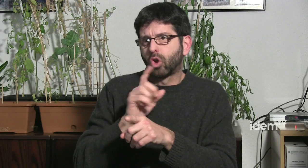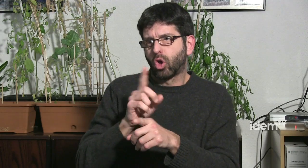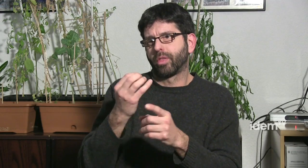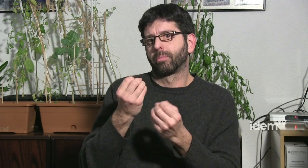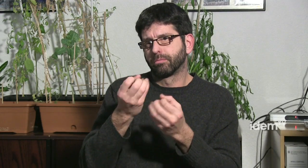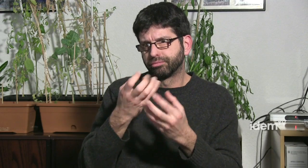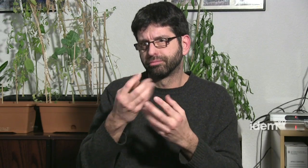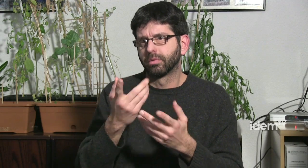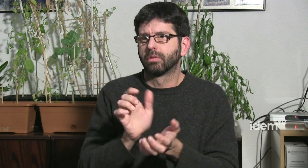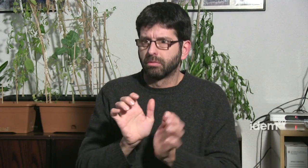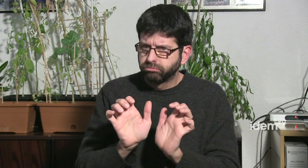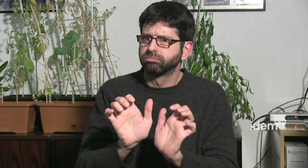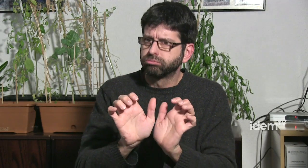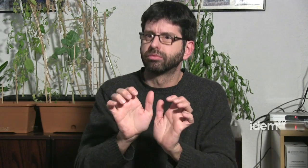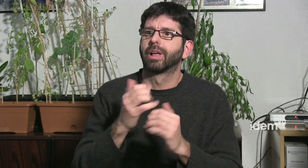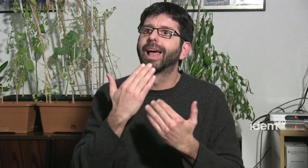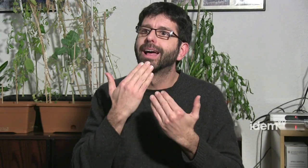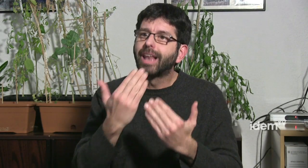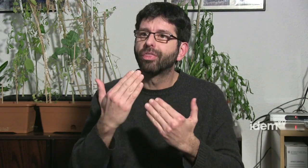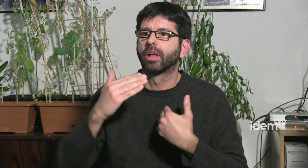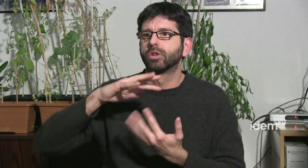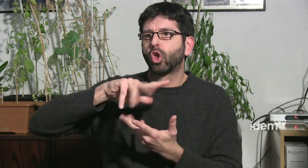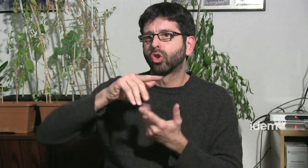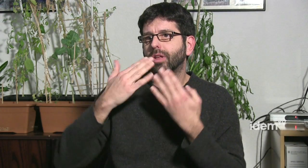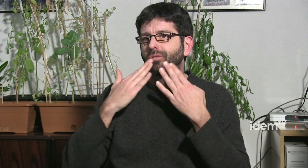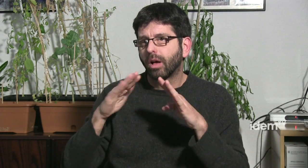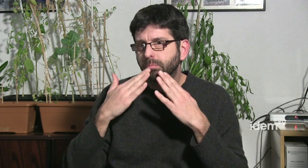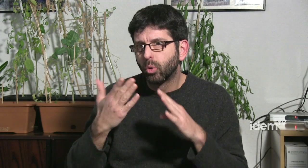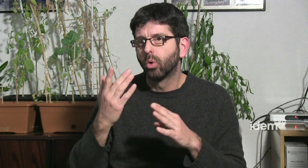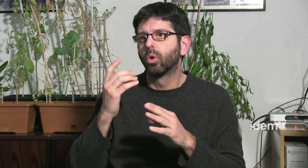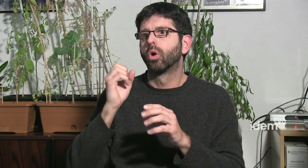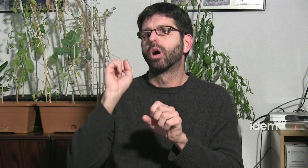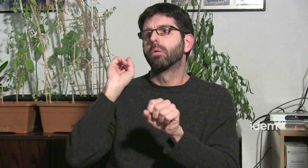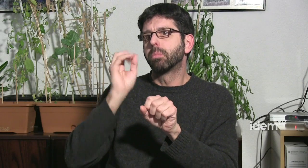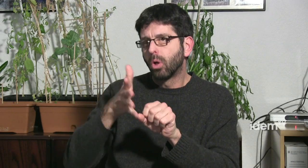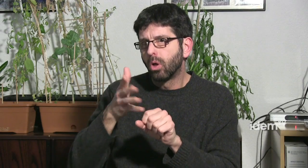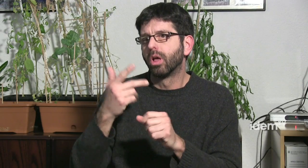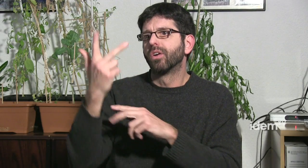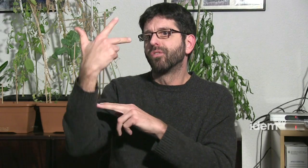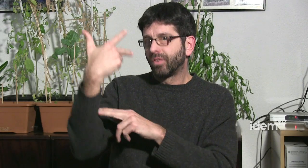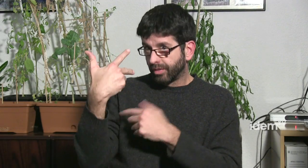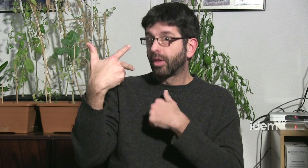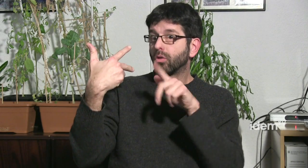llavors, com? I com una persona sorda? Llavors, el que fem nosaltres és, a través de notícies de Facebook,